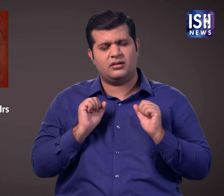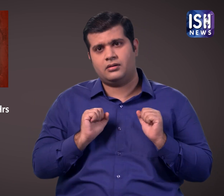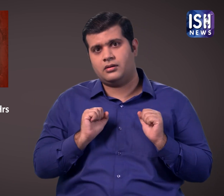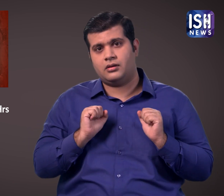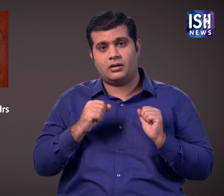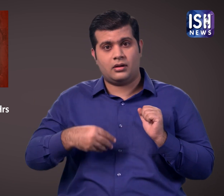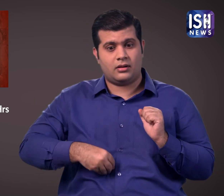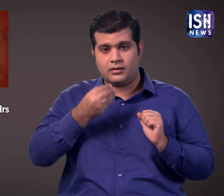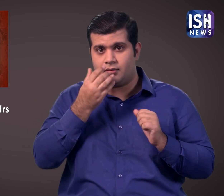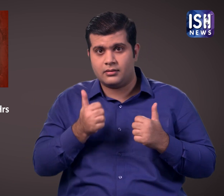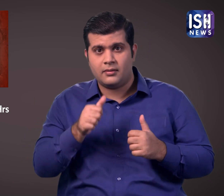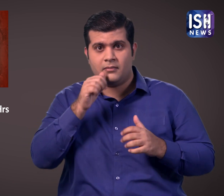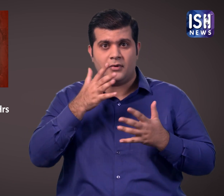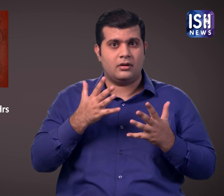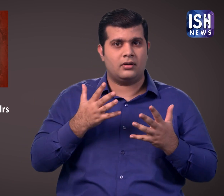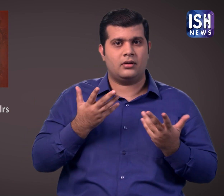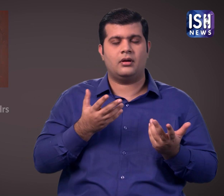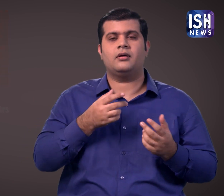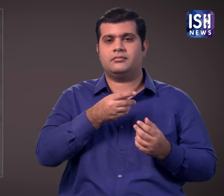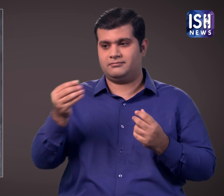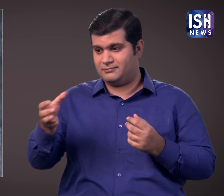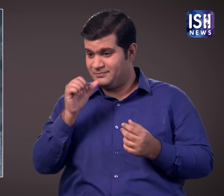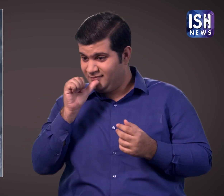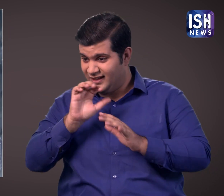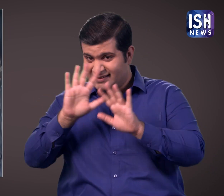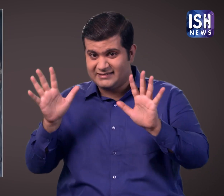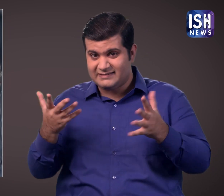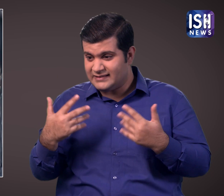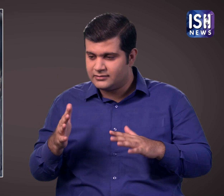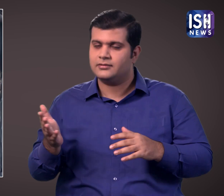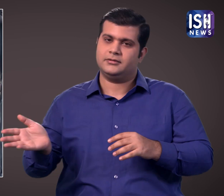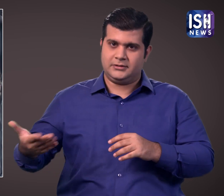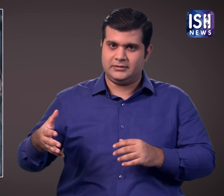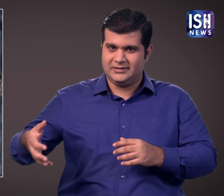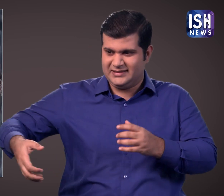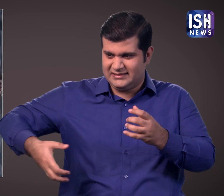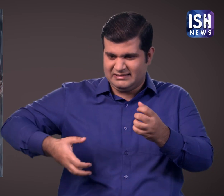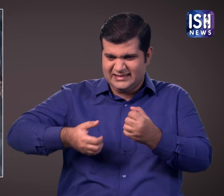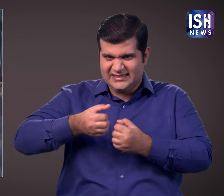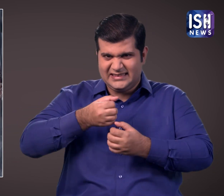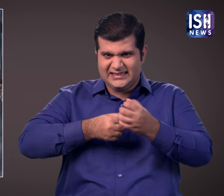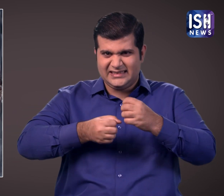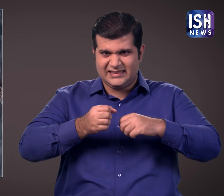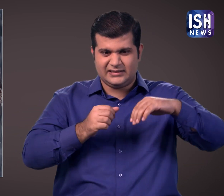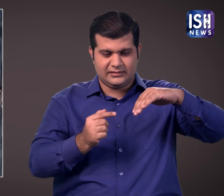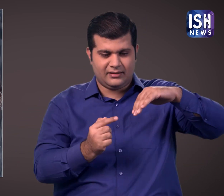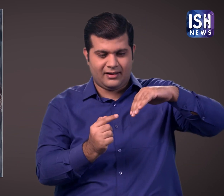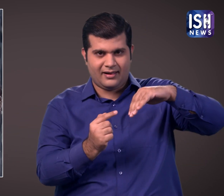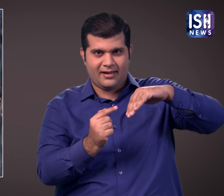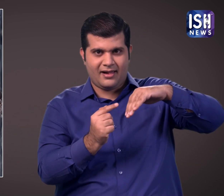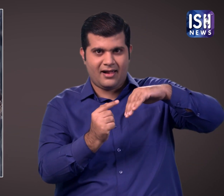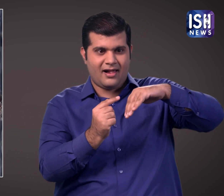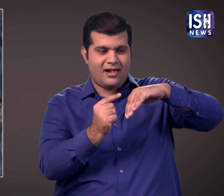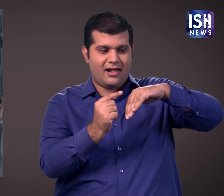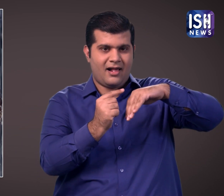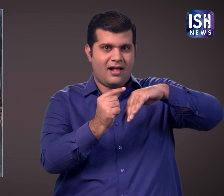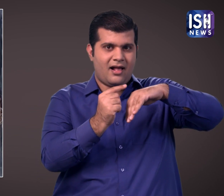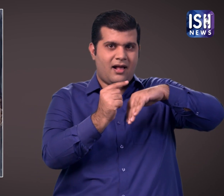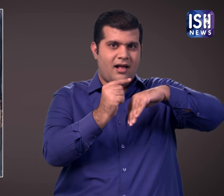गर्मी थी और शाम को हवा और थंडी हो जाती थी उसके पास खाना और पानी नहीं था सेना द्वारा पानी दिये जाने के बाद वे उसे